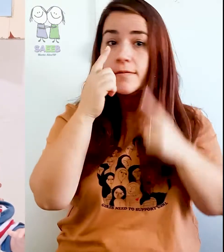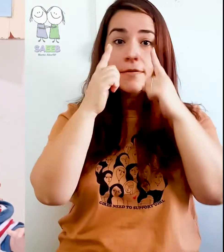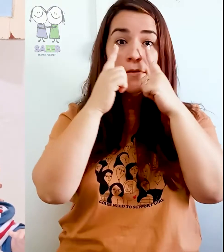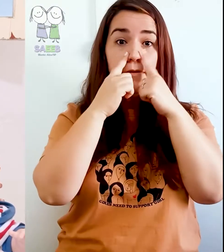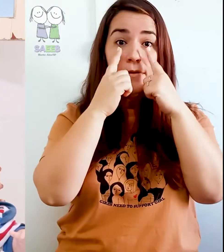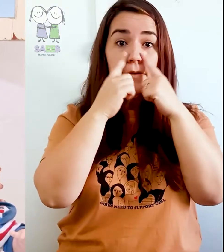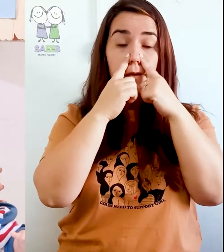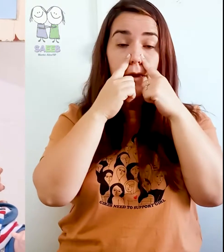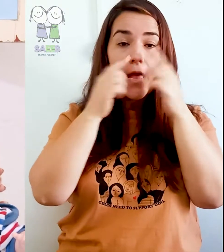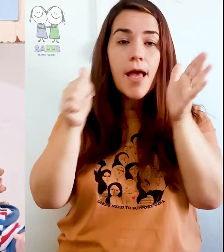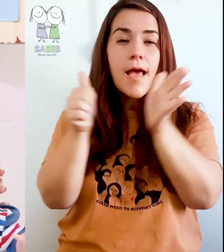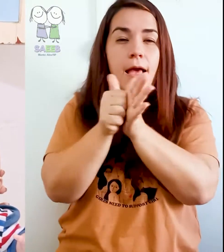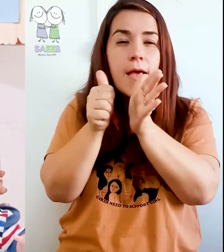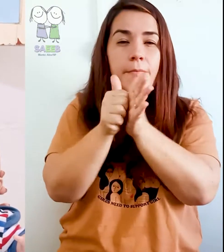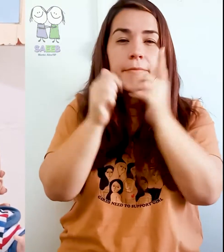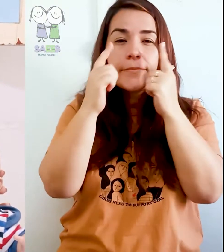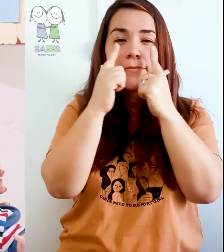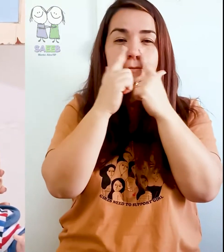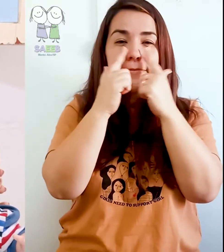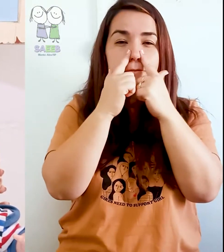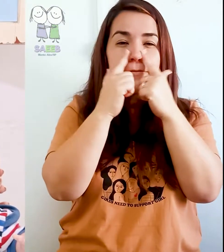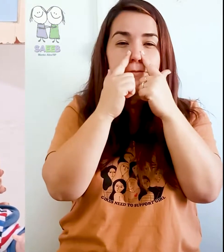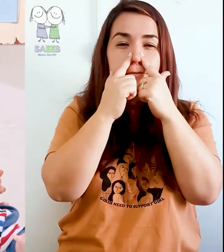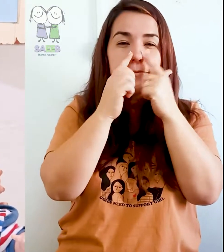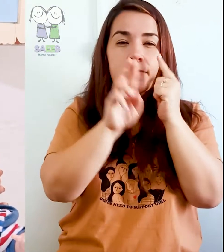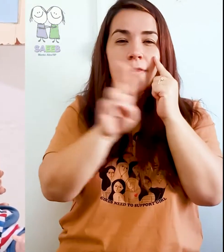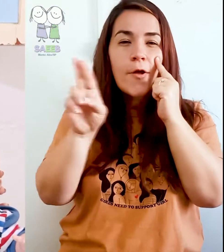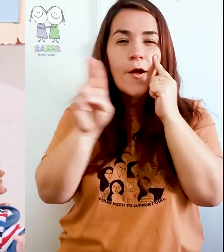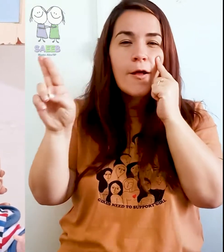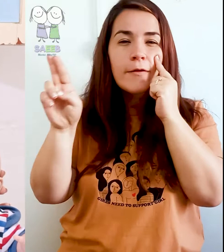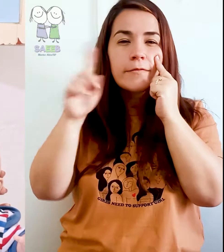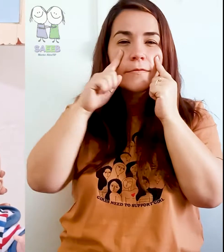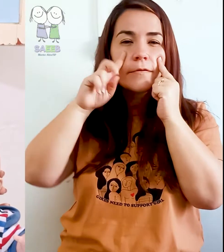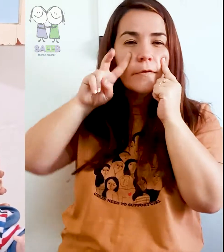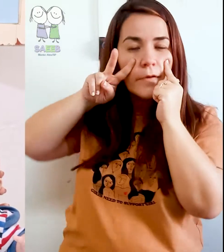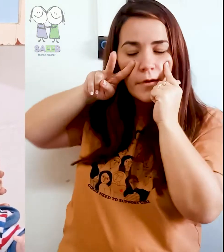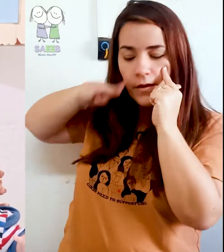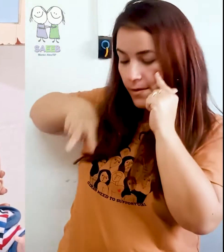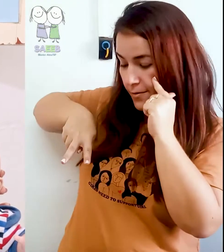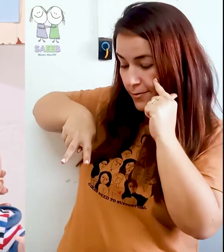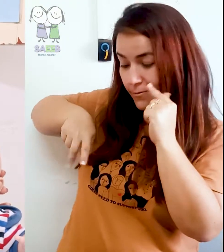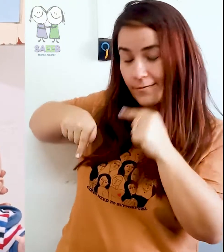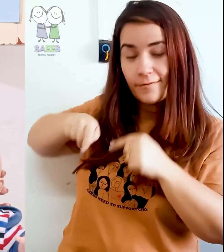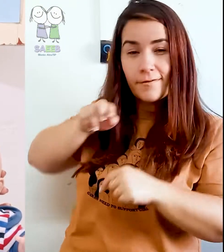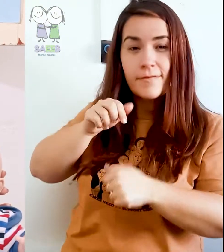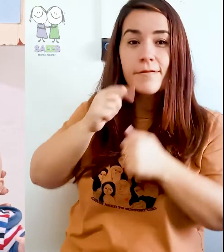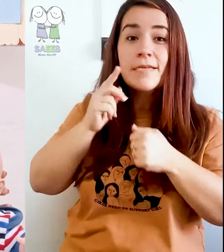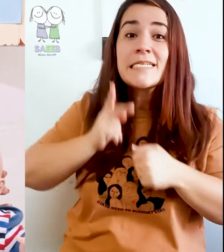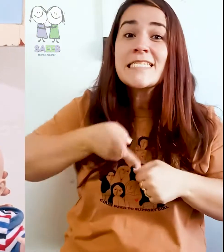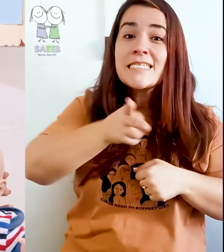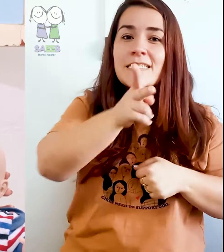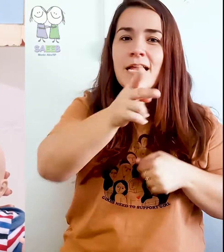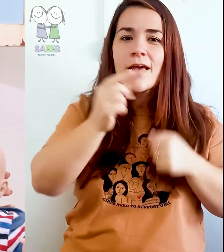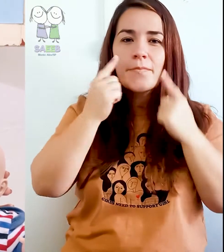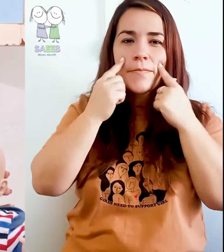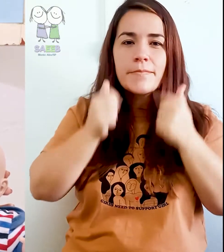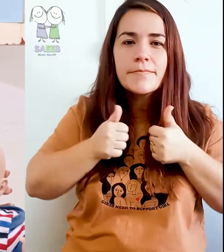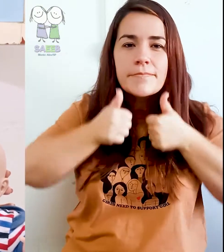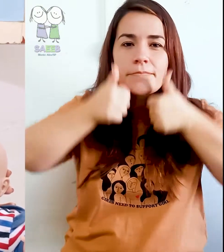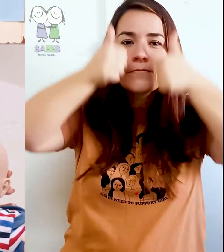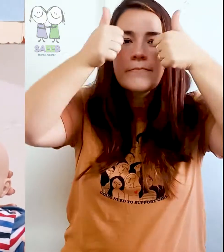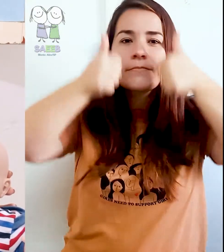massagear a lateral do nariz, perto da asinha, que a gente chama. Então, aqui a gente vai fazer movimentos também de baixo